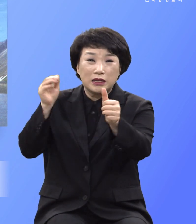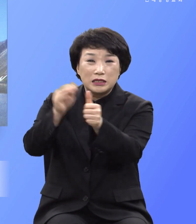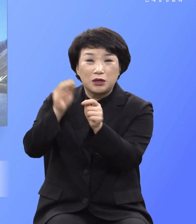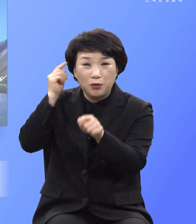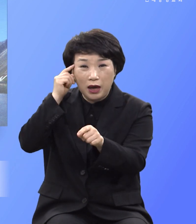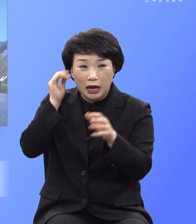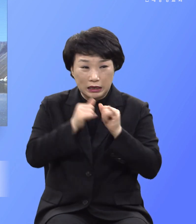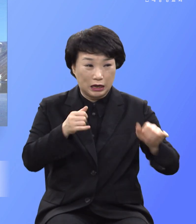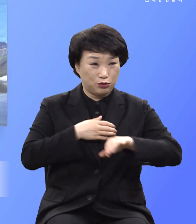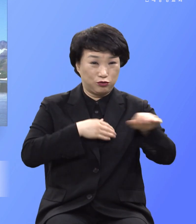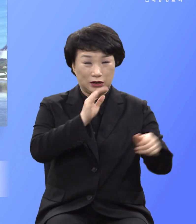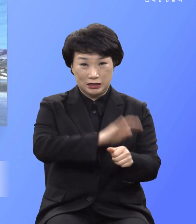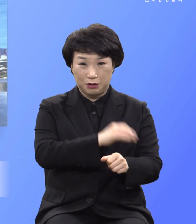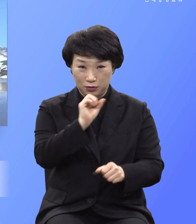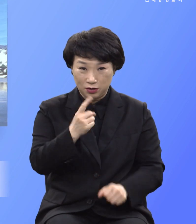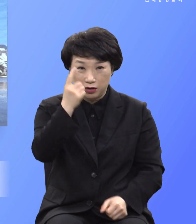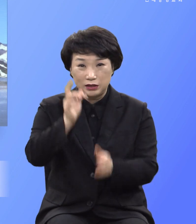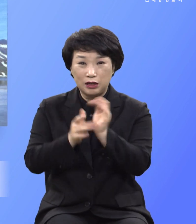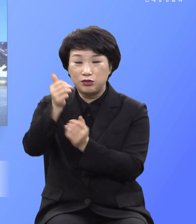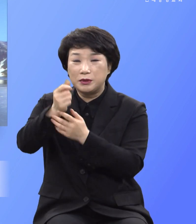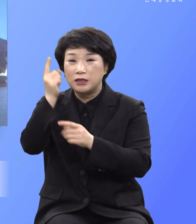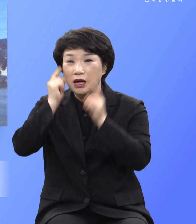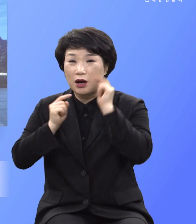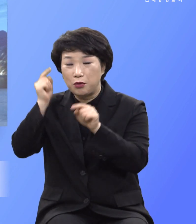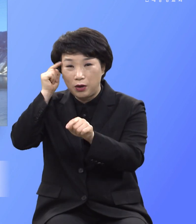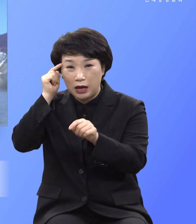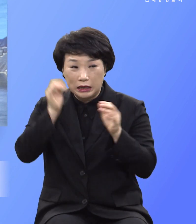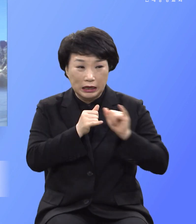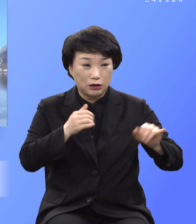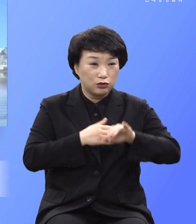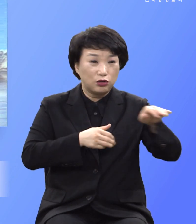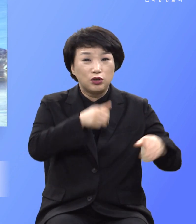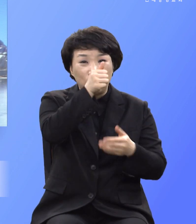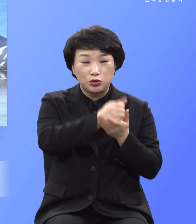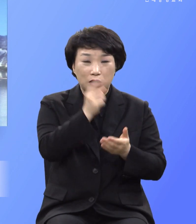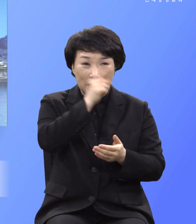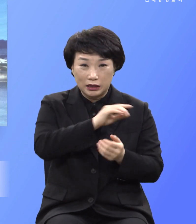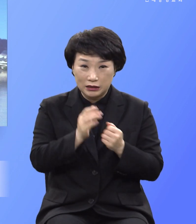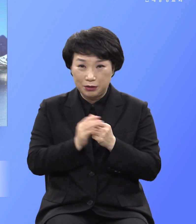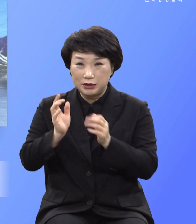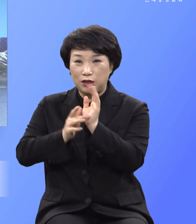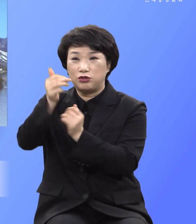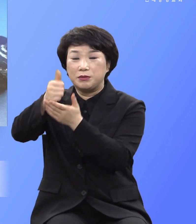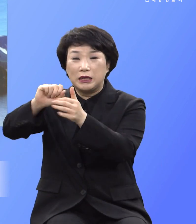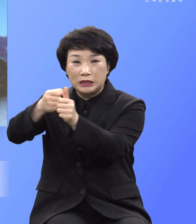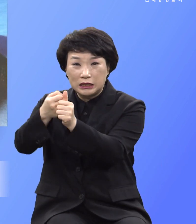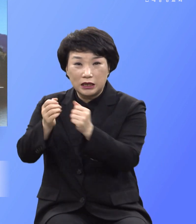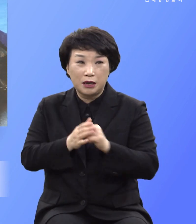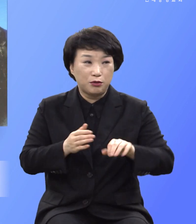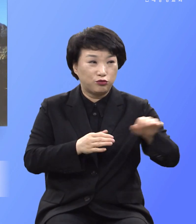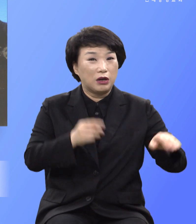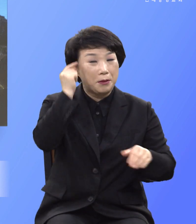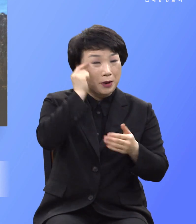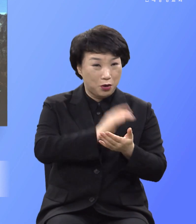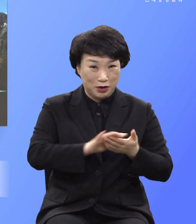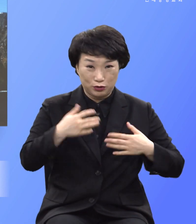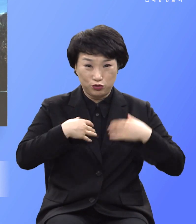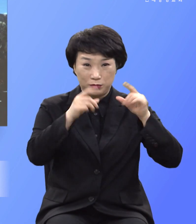그가 상함은 우리의 죄악을 인하미라 그가 징계를 받음으로 우리가 평화를 누리고